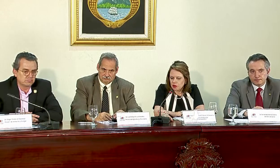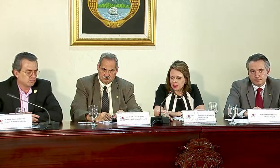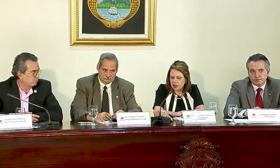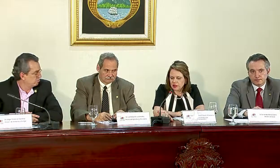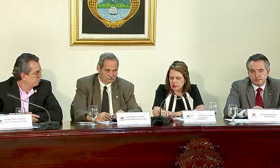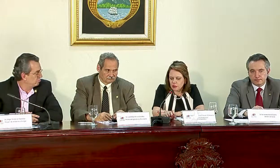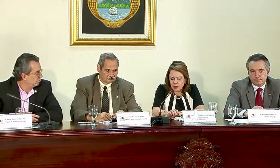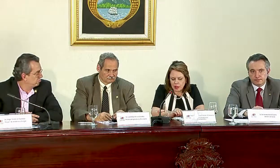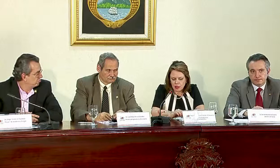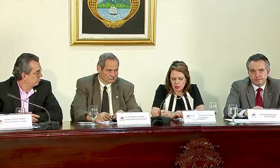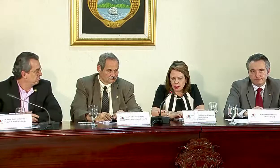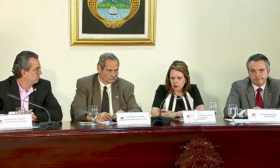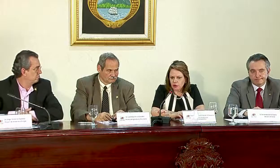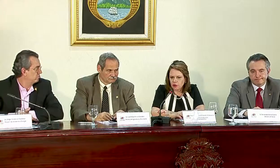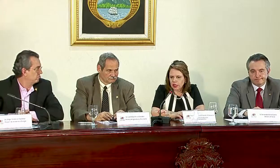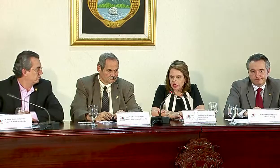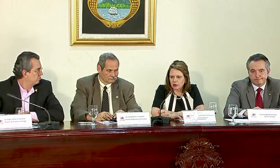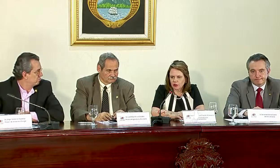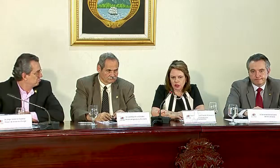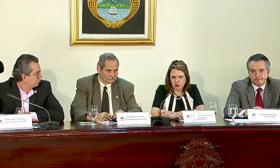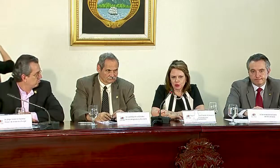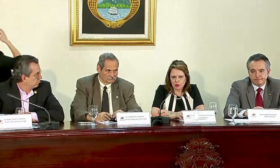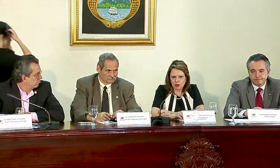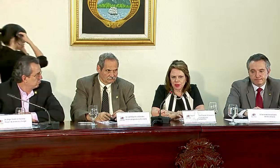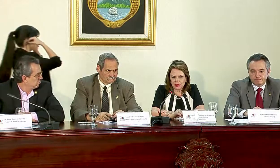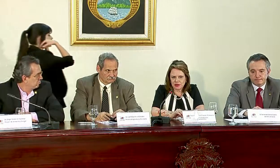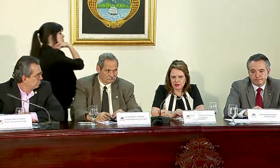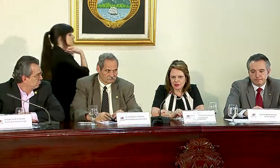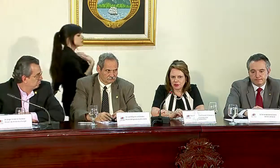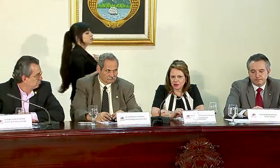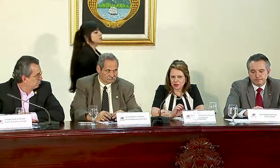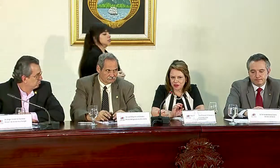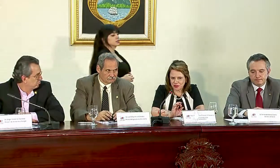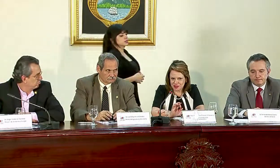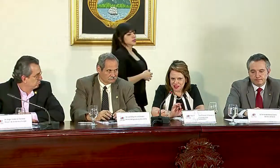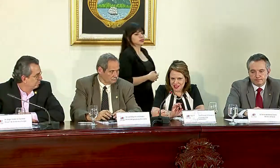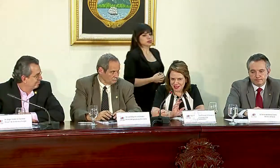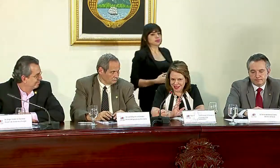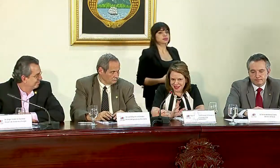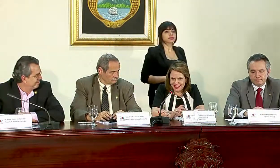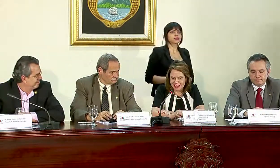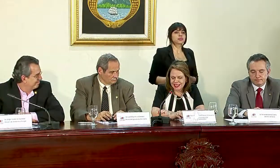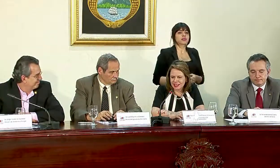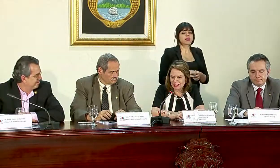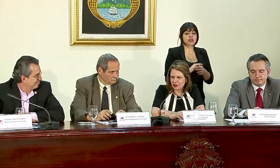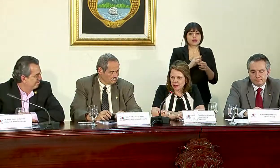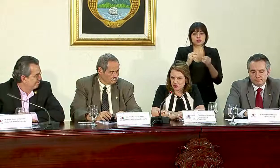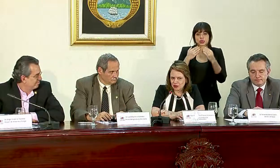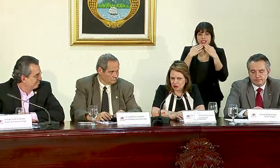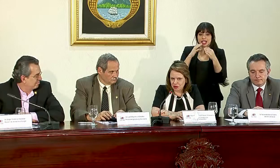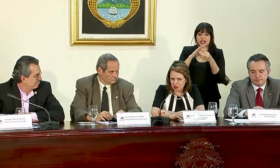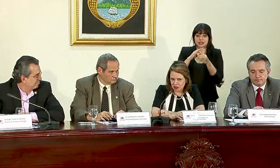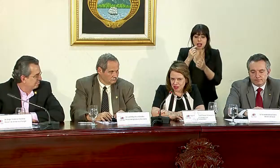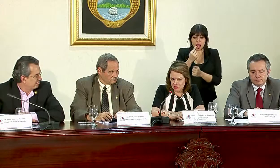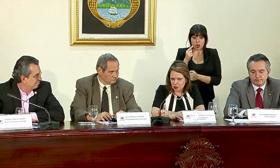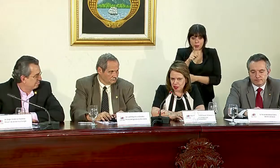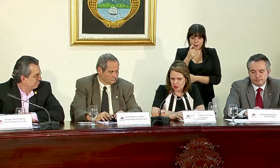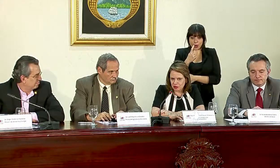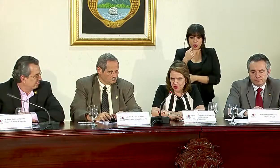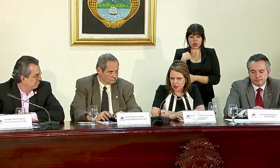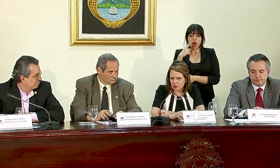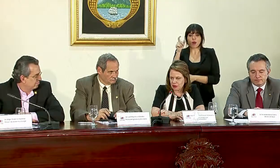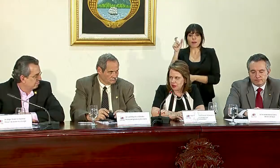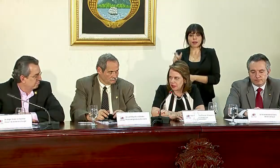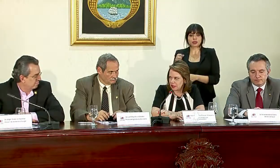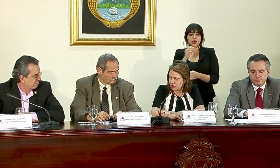Muchas gracias. Sobre cada una de sus preguntas existe un vocero oficial que tiene todo el conocimiento técnico